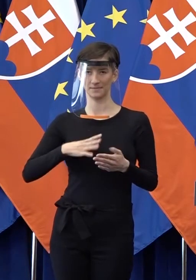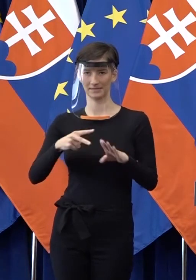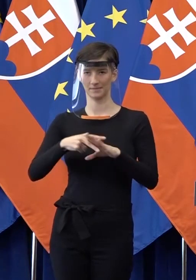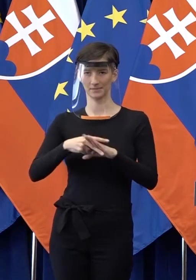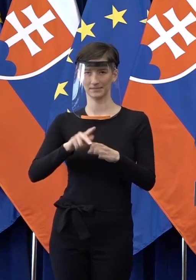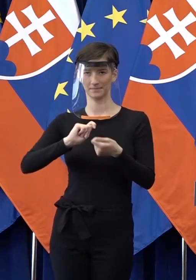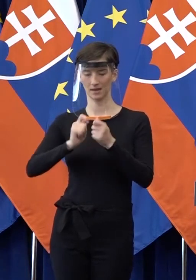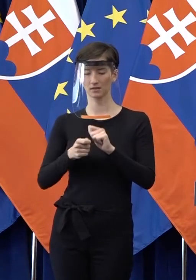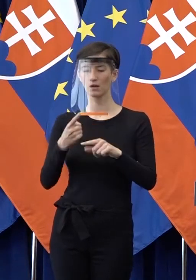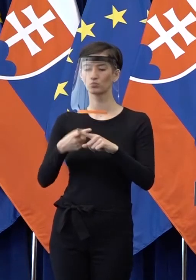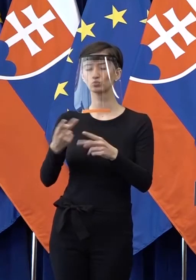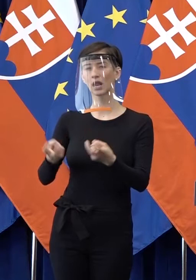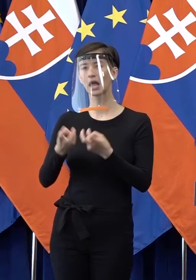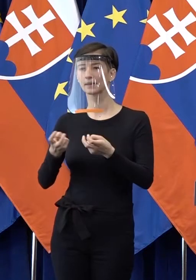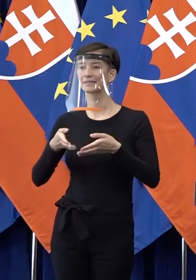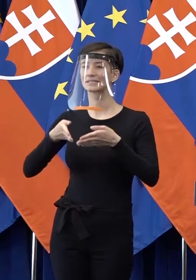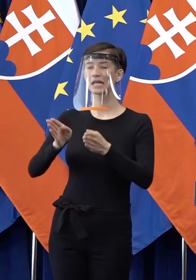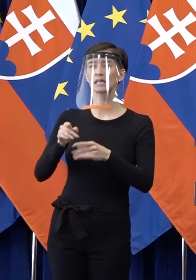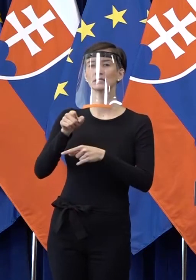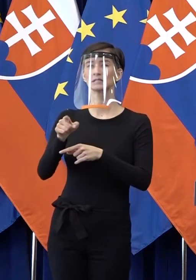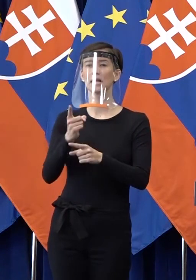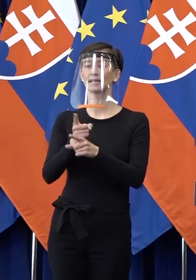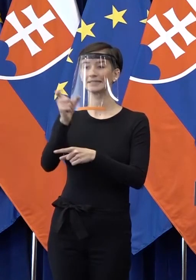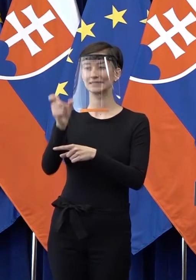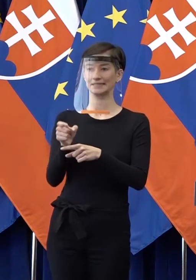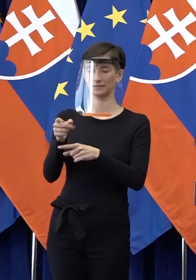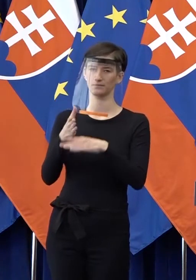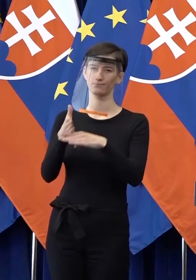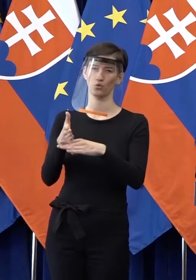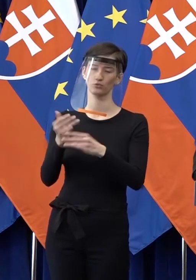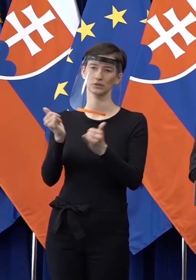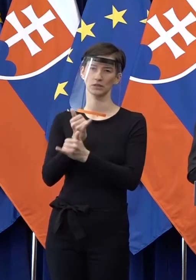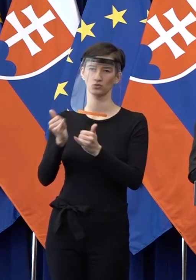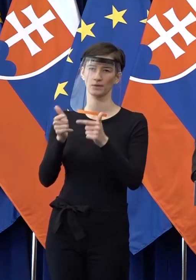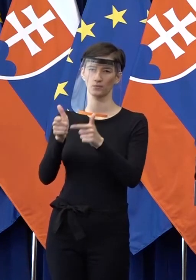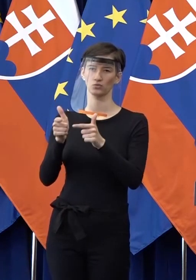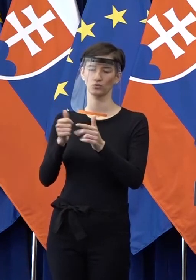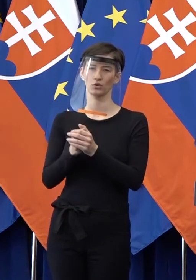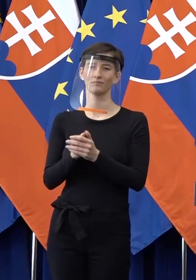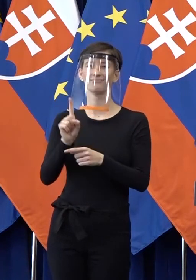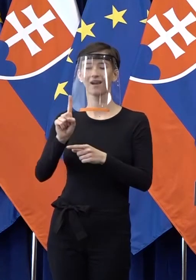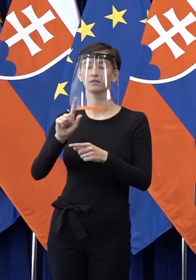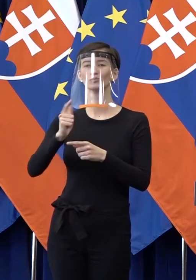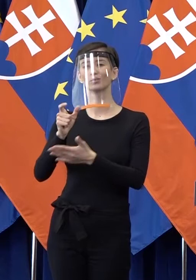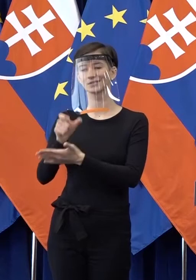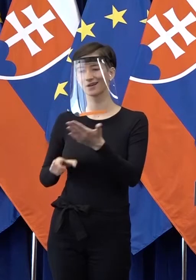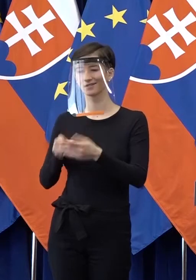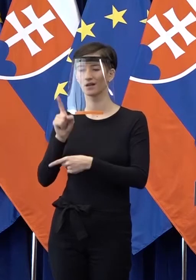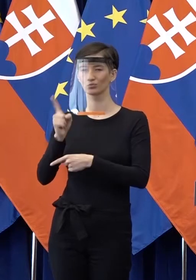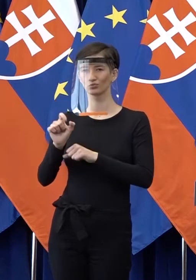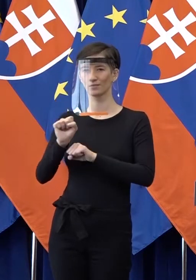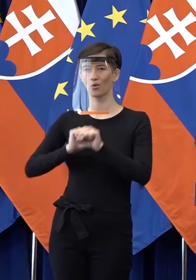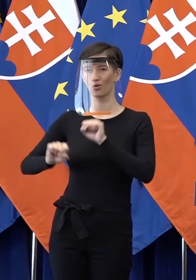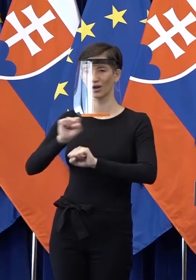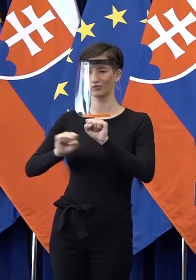hľadáme cestu ako našim klientom pomoc, ale cestu aj aby to samozrejme nás ako leasingové spoločnosti nezasiali. Bolo tu povedané,